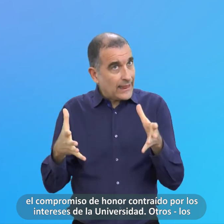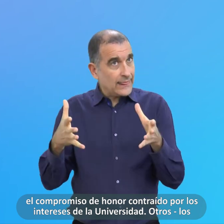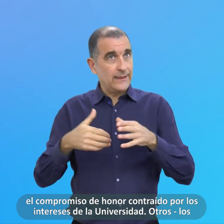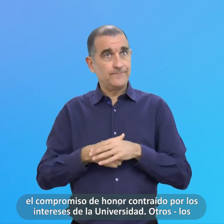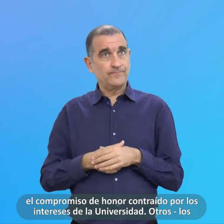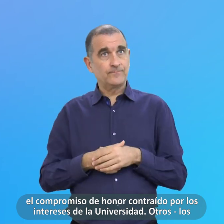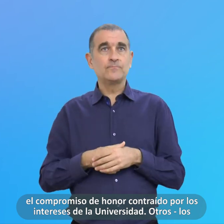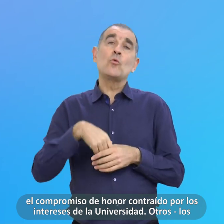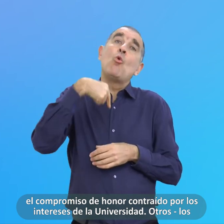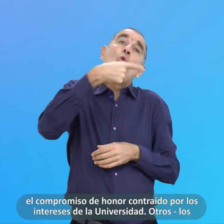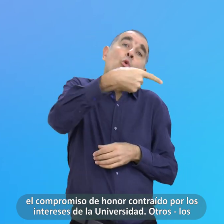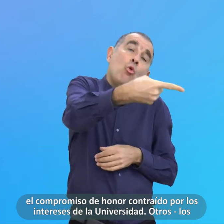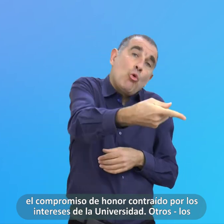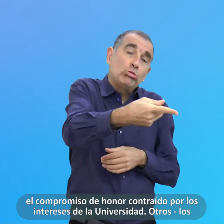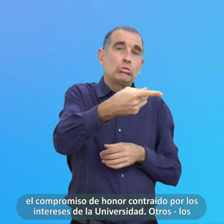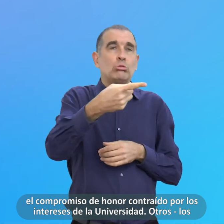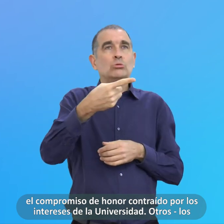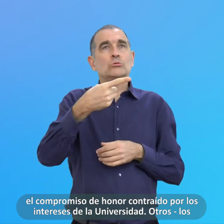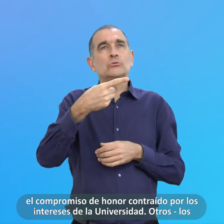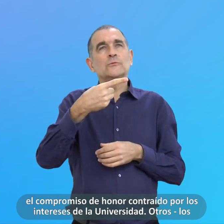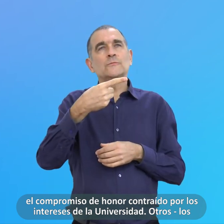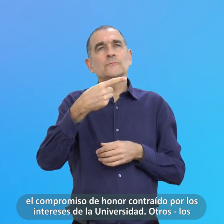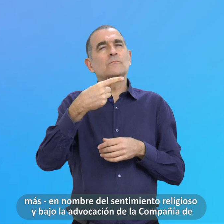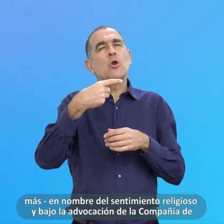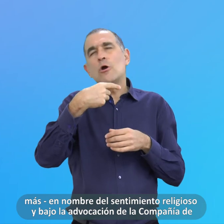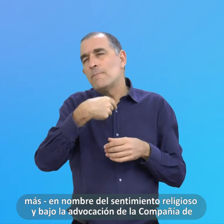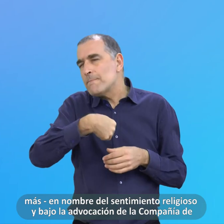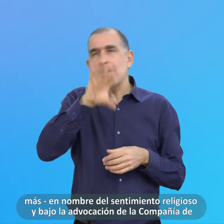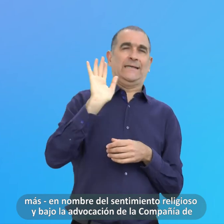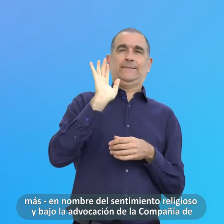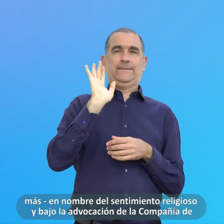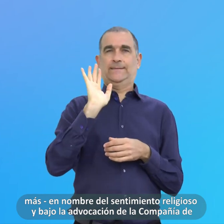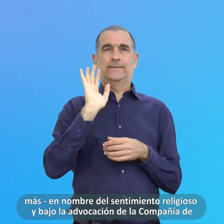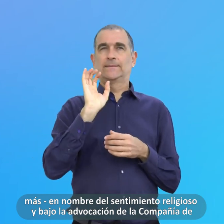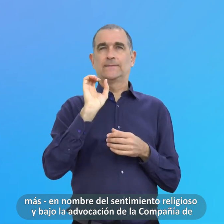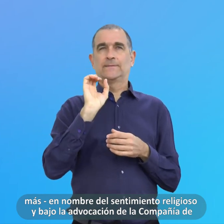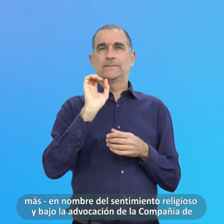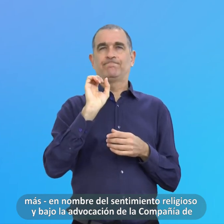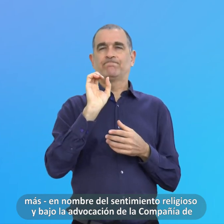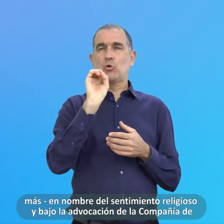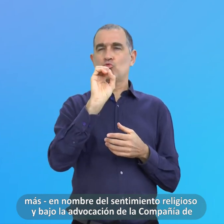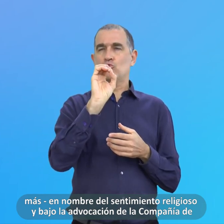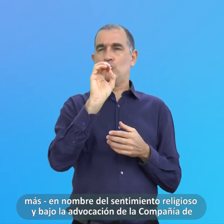Otros Los Más En Nombre Del Sentimiento Religioso